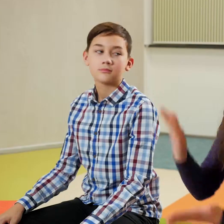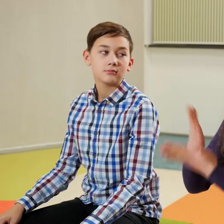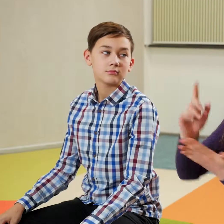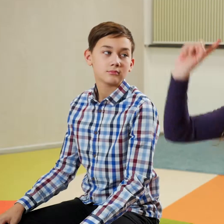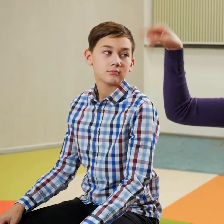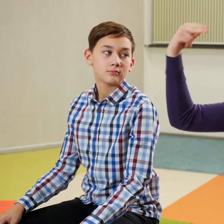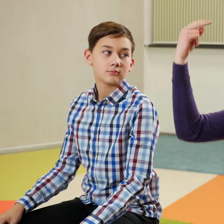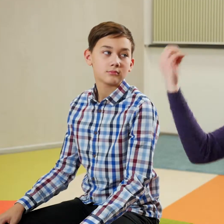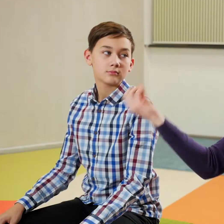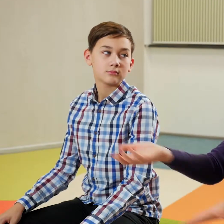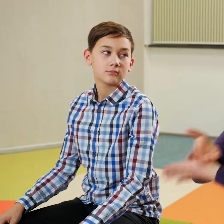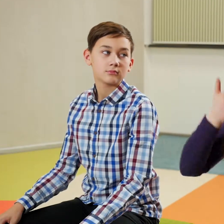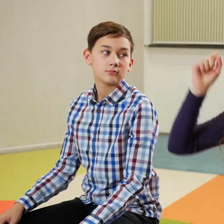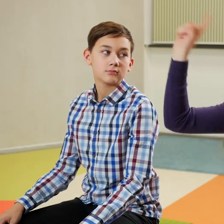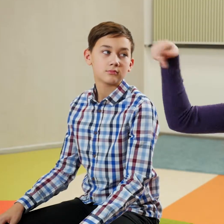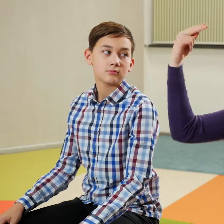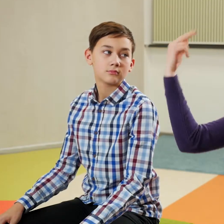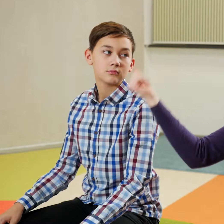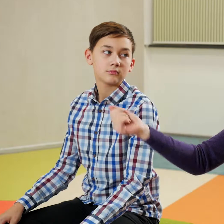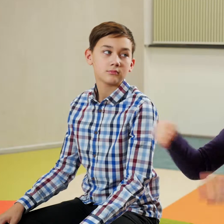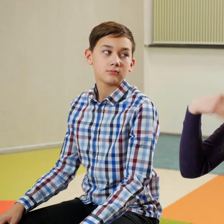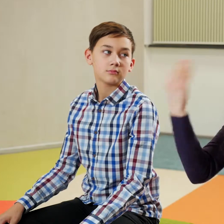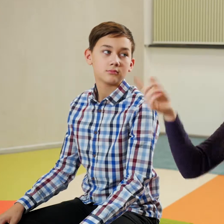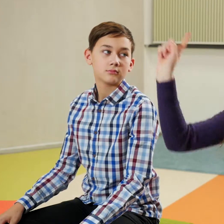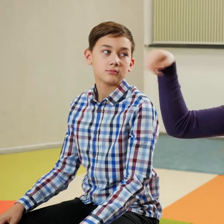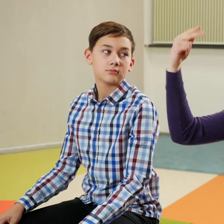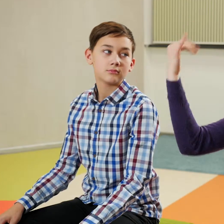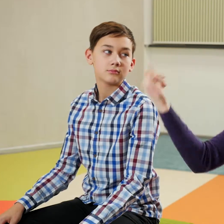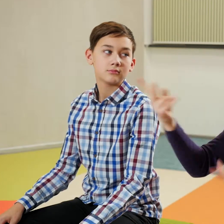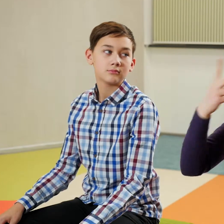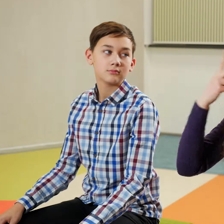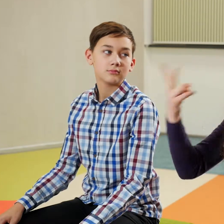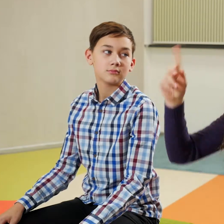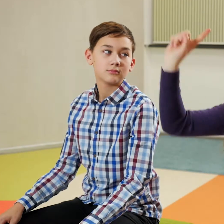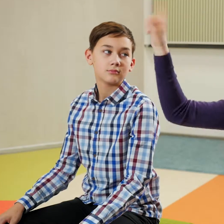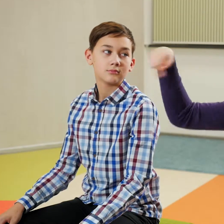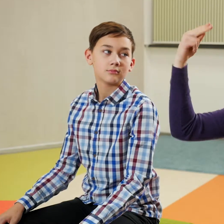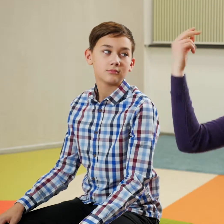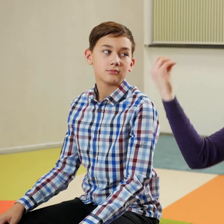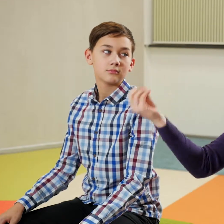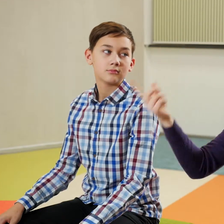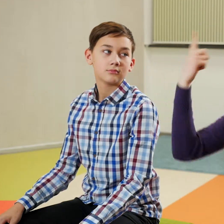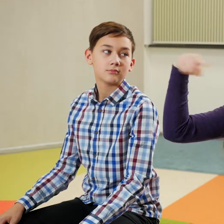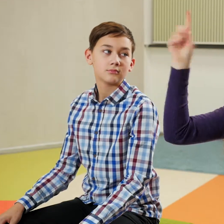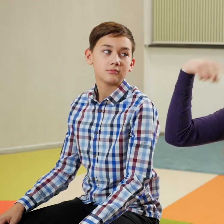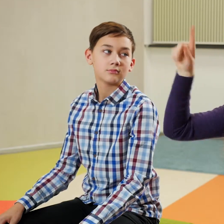Есть солнце. Нет солнца. Дать солнцу. Видеть солнце. Творить